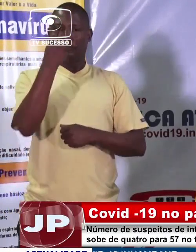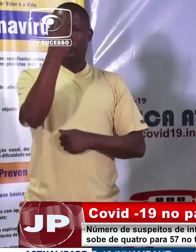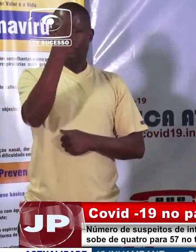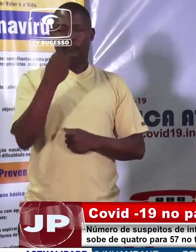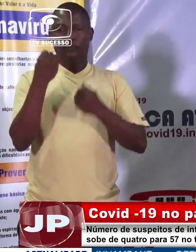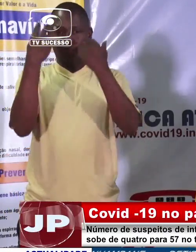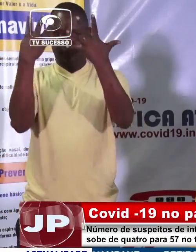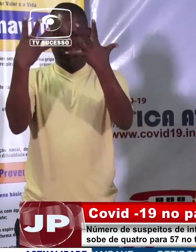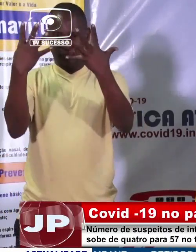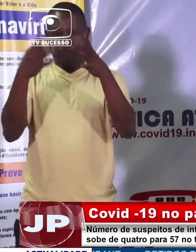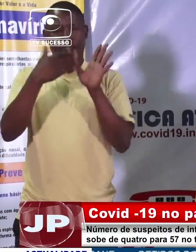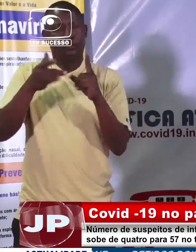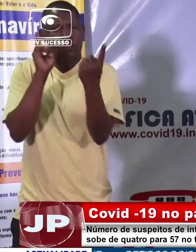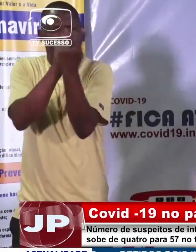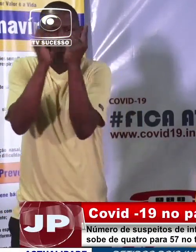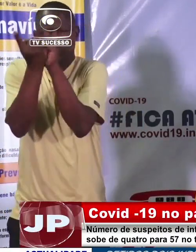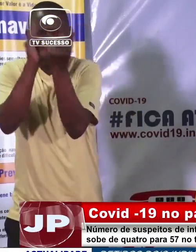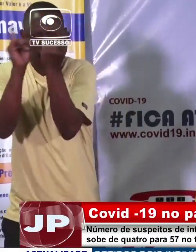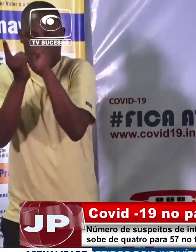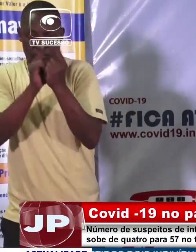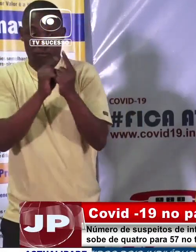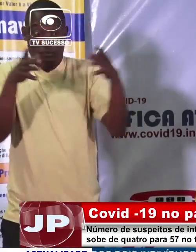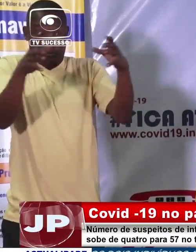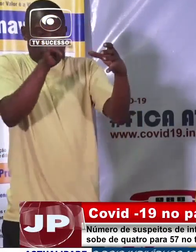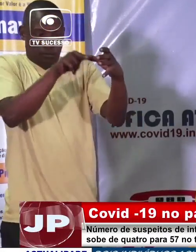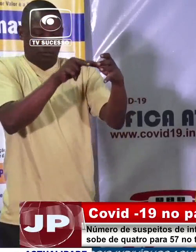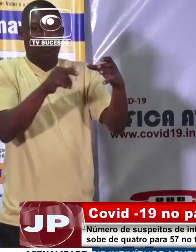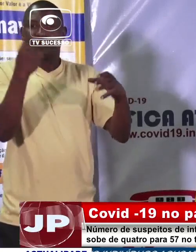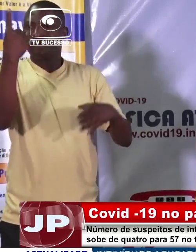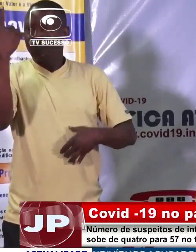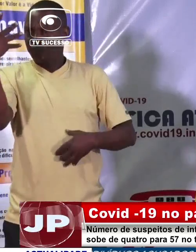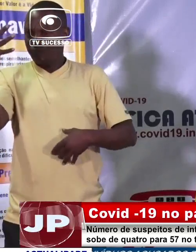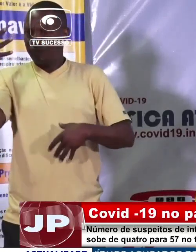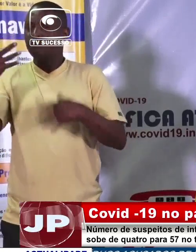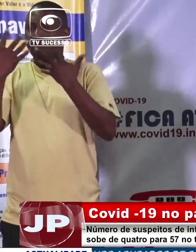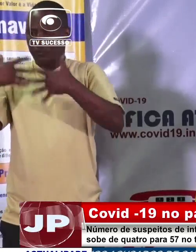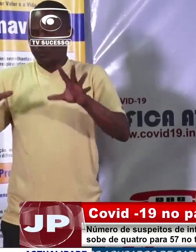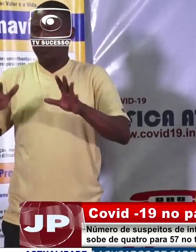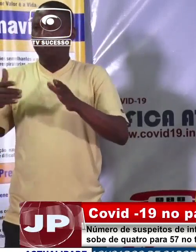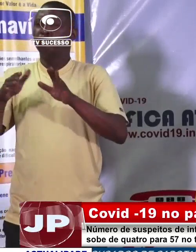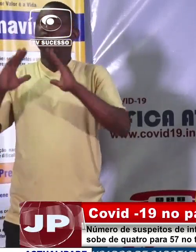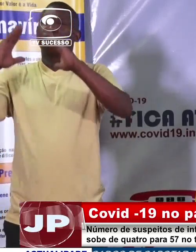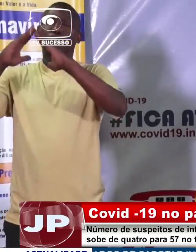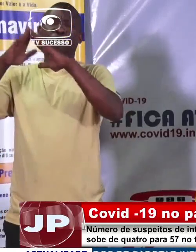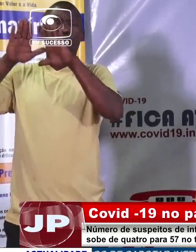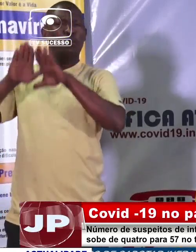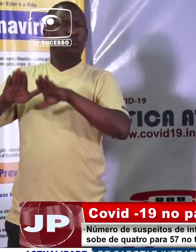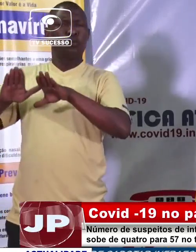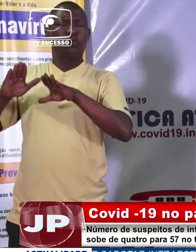até ontem, 15 já cumpriram os 14 dias de quarentena e não desenvolveram nenhuma